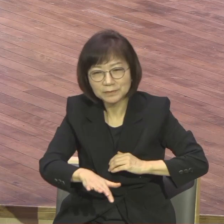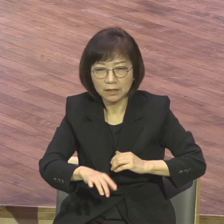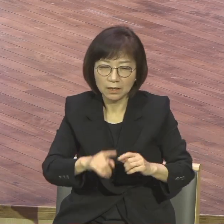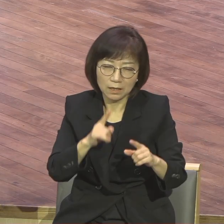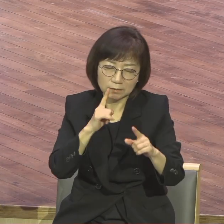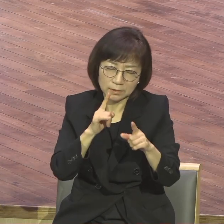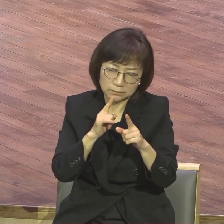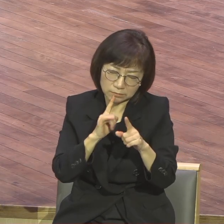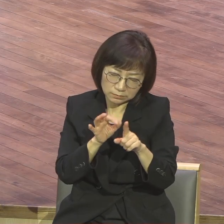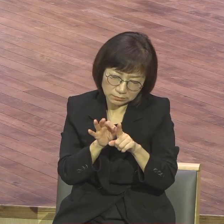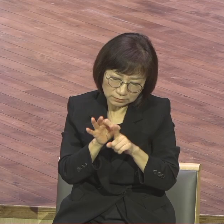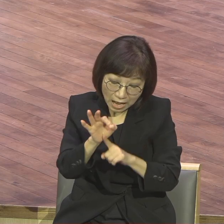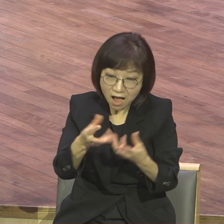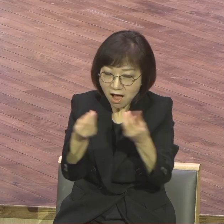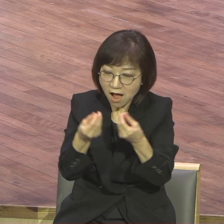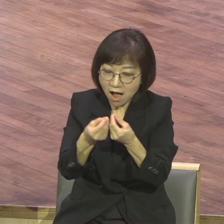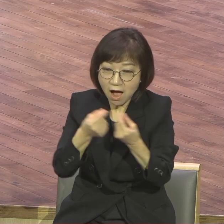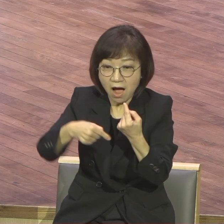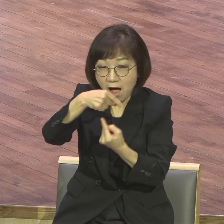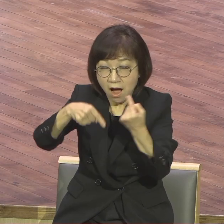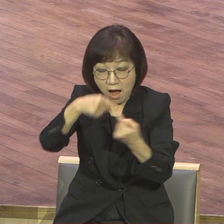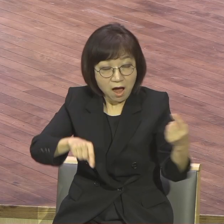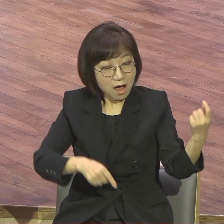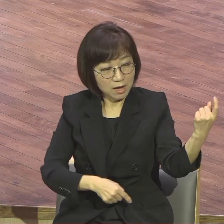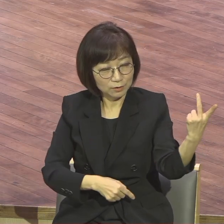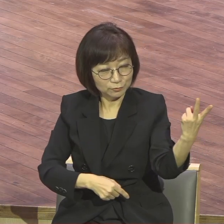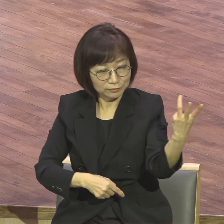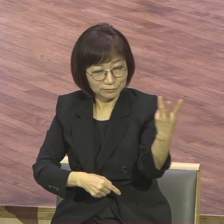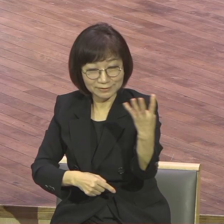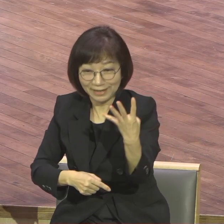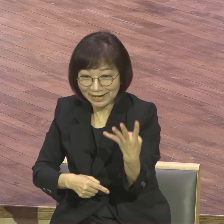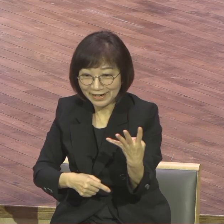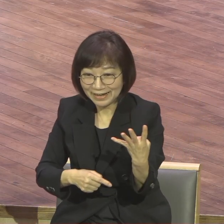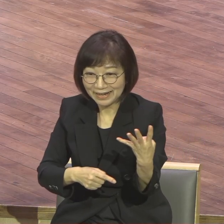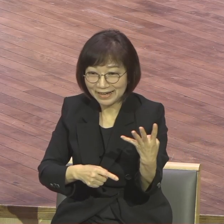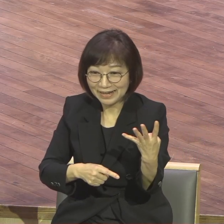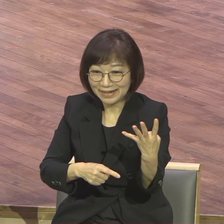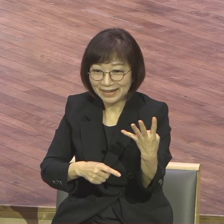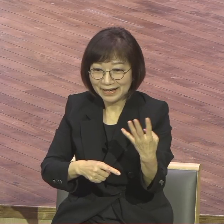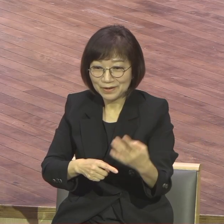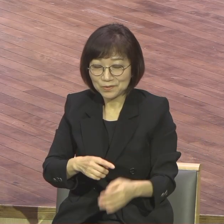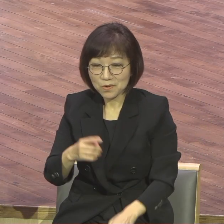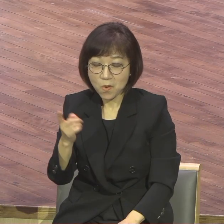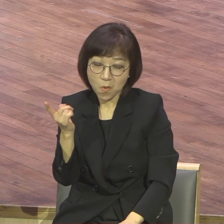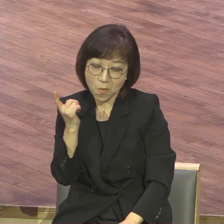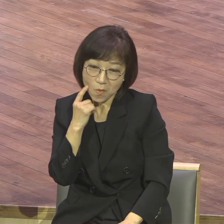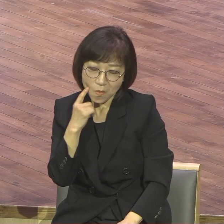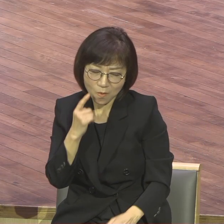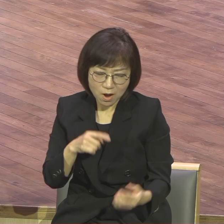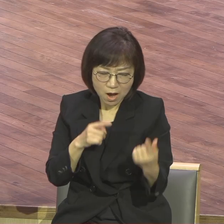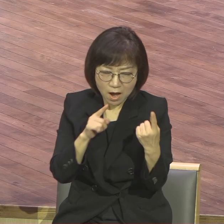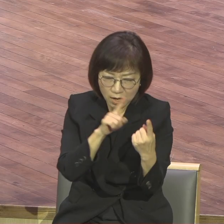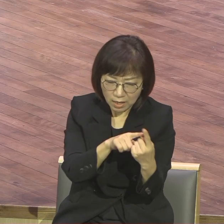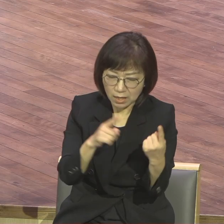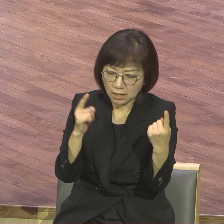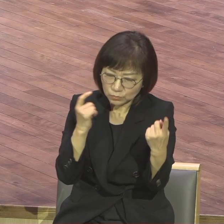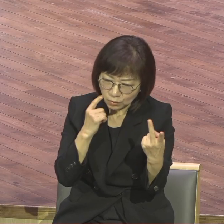오히려 더 예수님의 이 부활의 사실성을 증명하는 결과가 되고